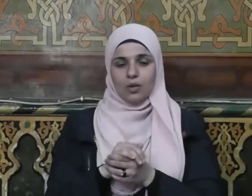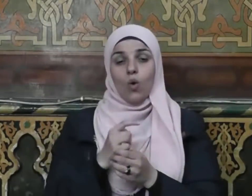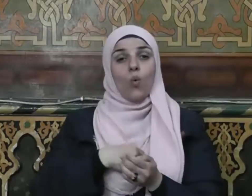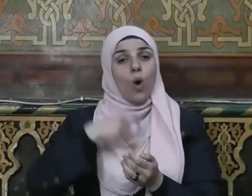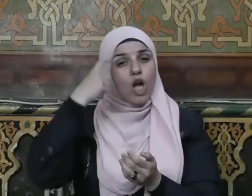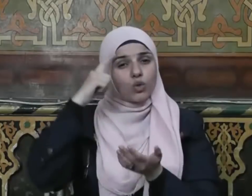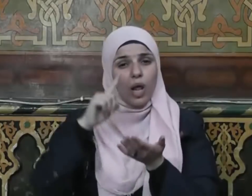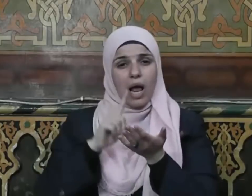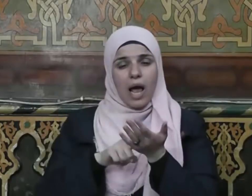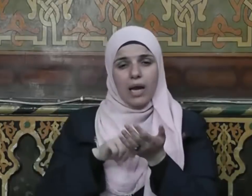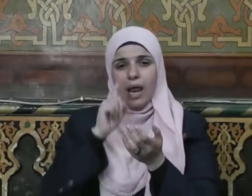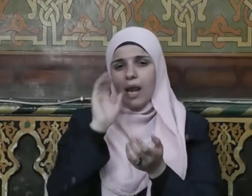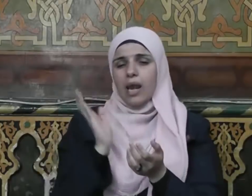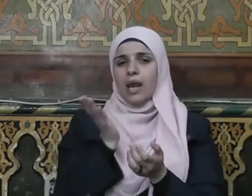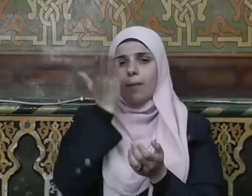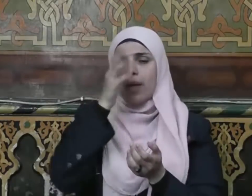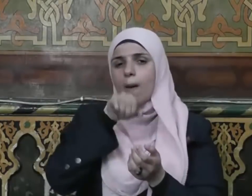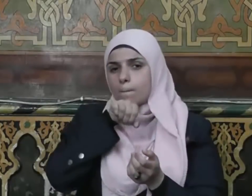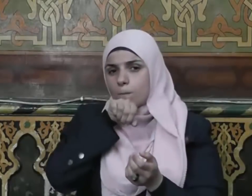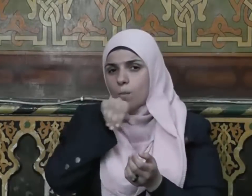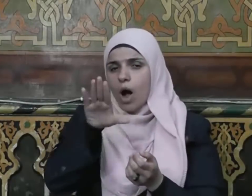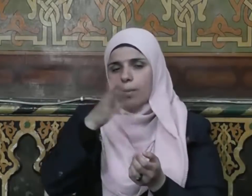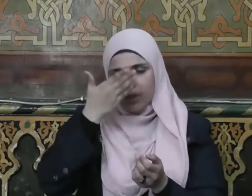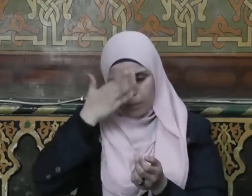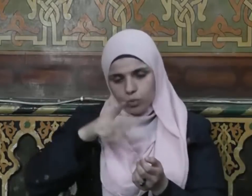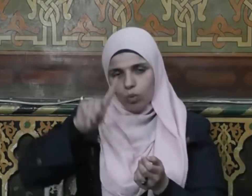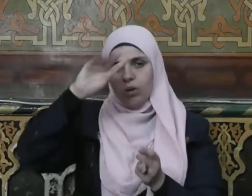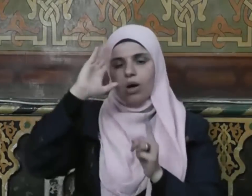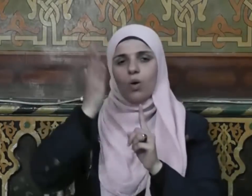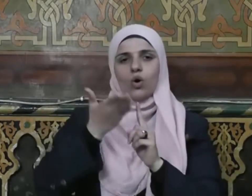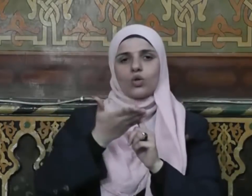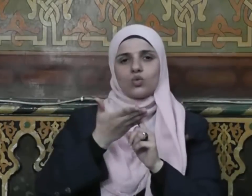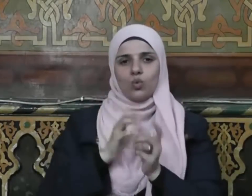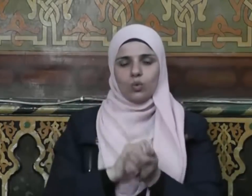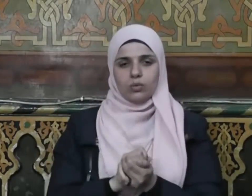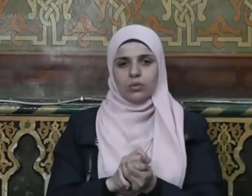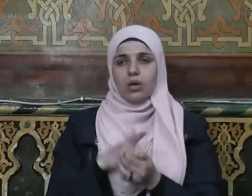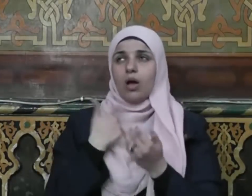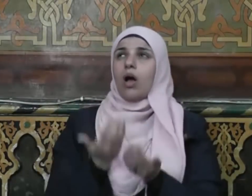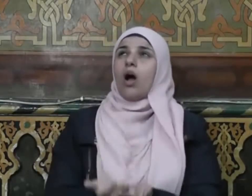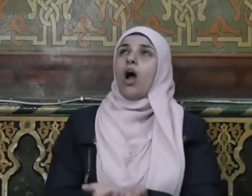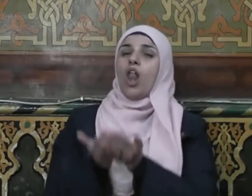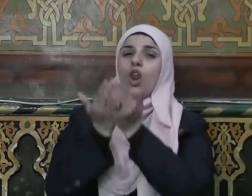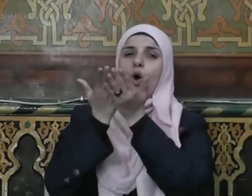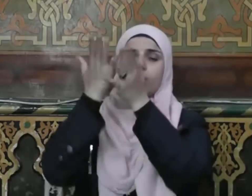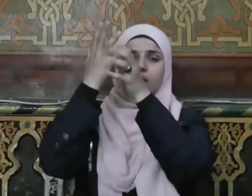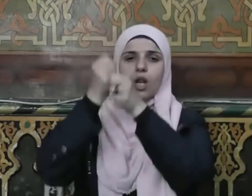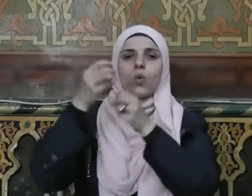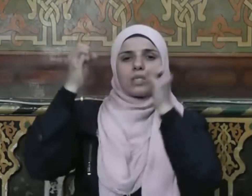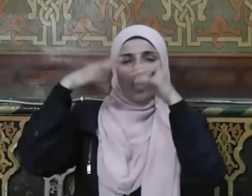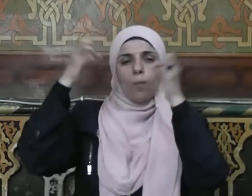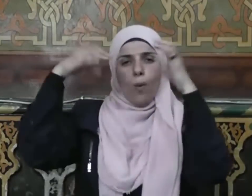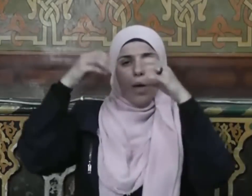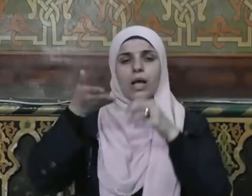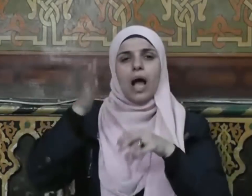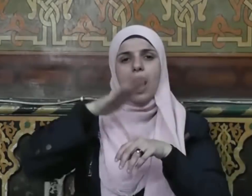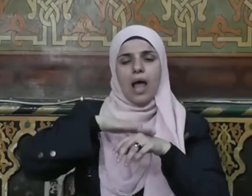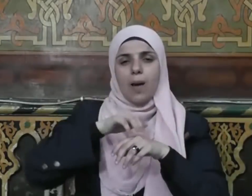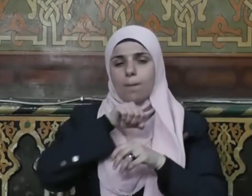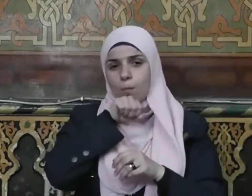وأشهد أن سيدنا ونبينا محمدا عبده ورسوله اللهم صل وسلم وبارك